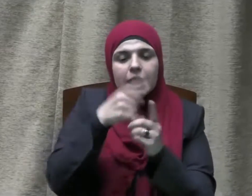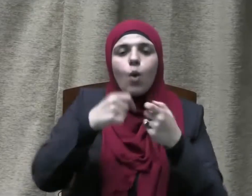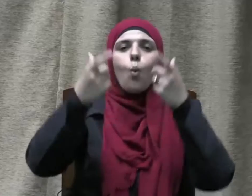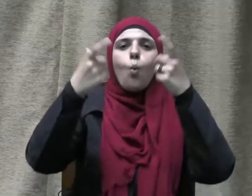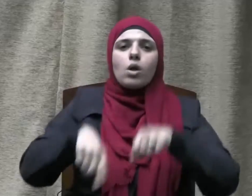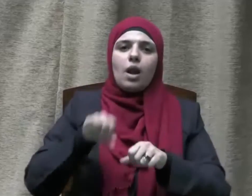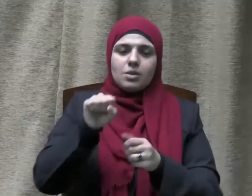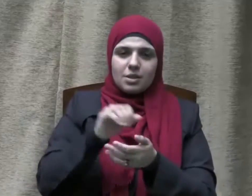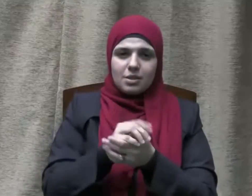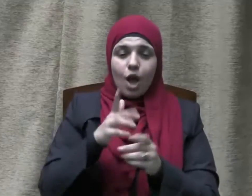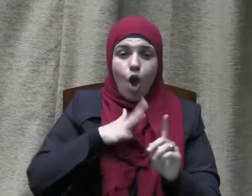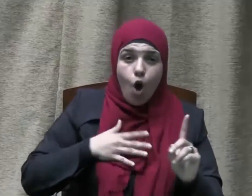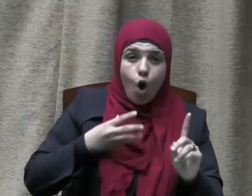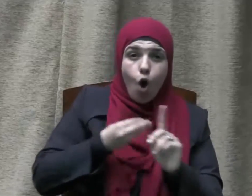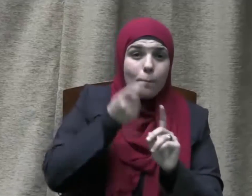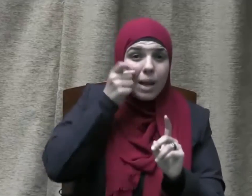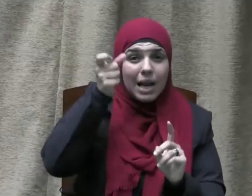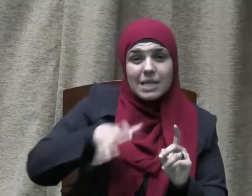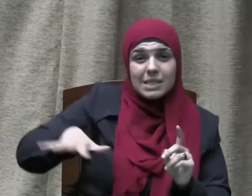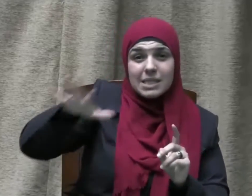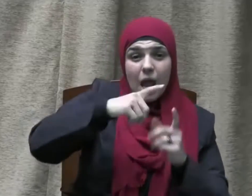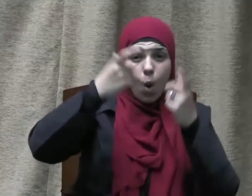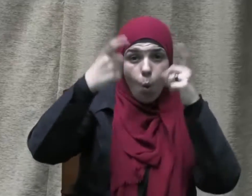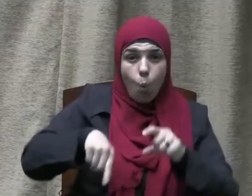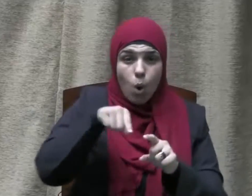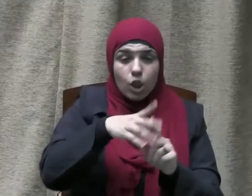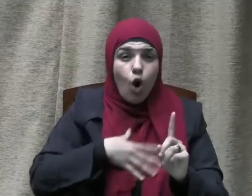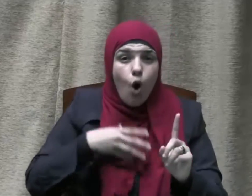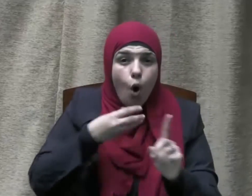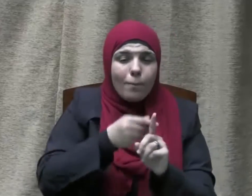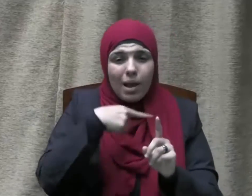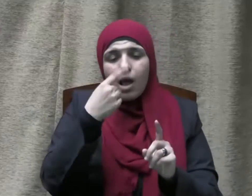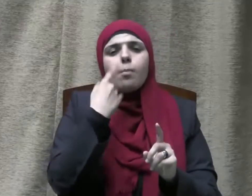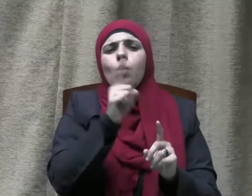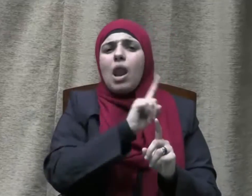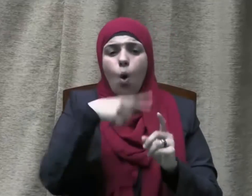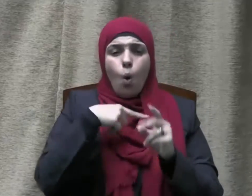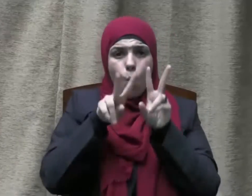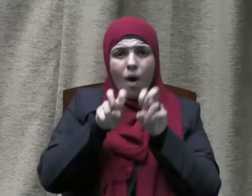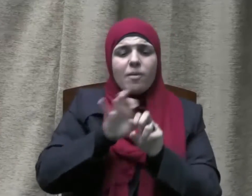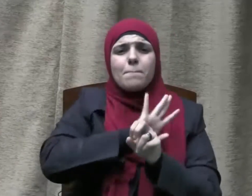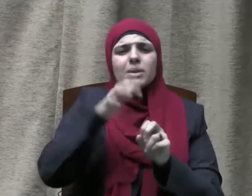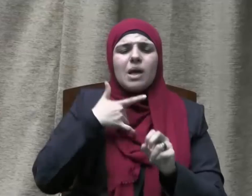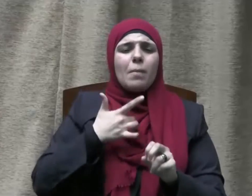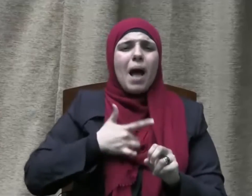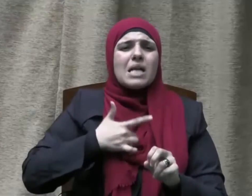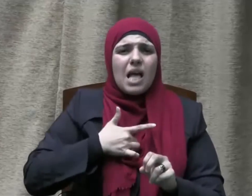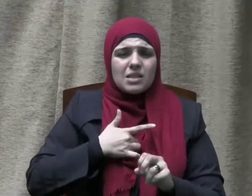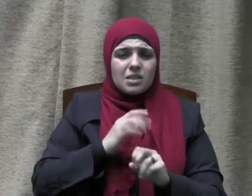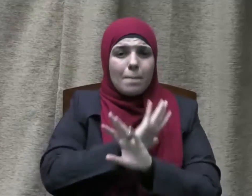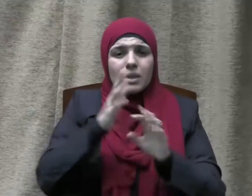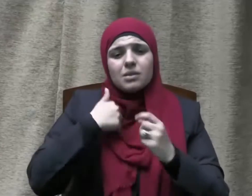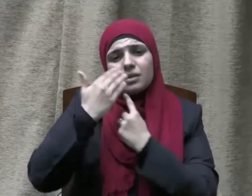فحب الإنسان لوطنه لا يقف عند المشاعر والعواطف